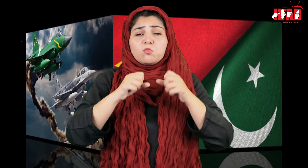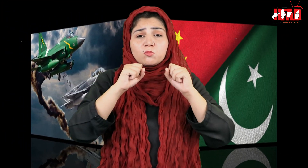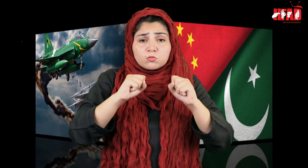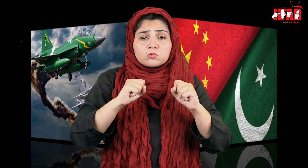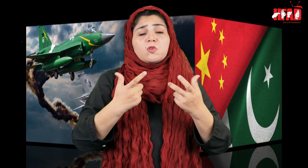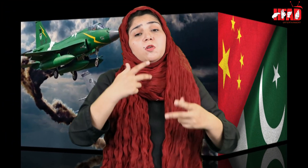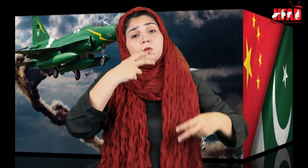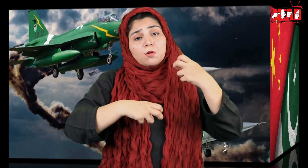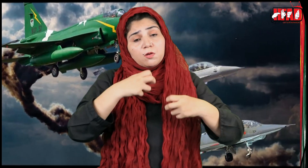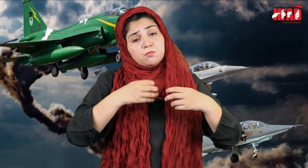مستحقم ہوگا